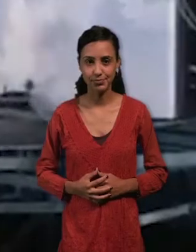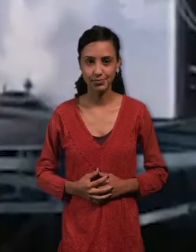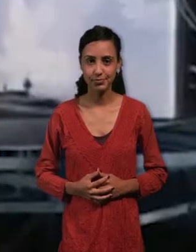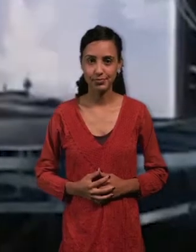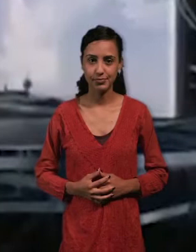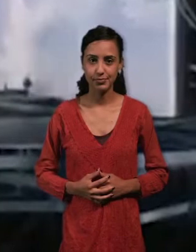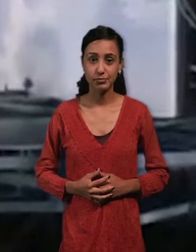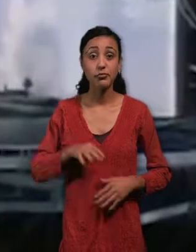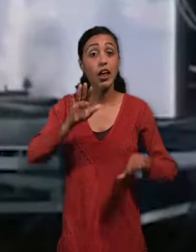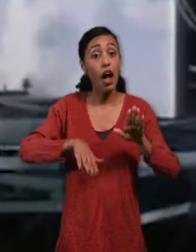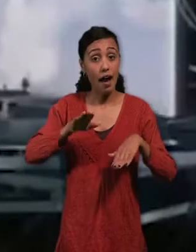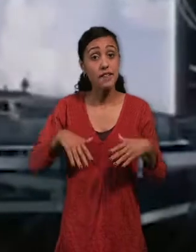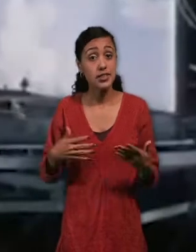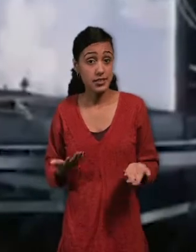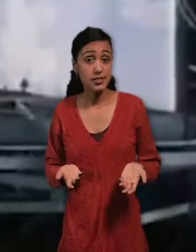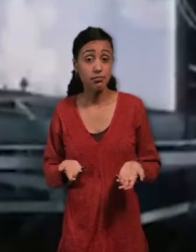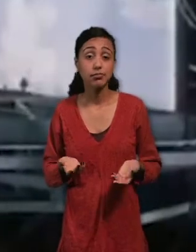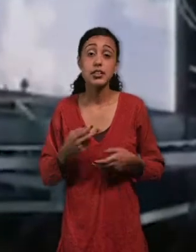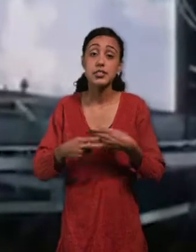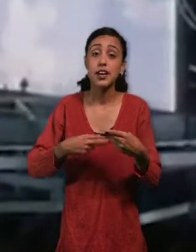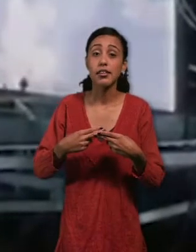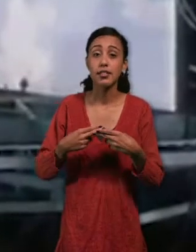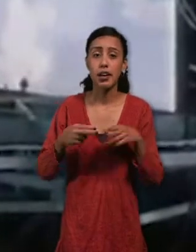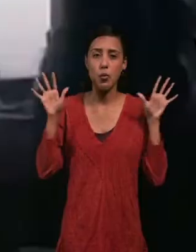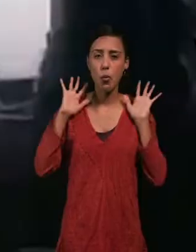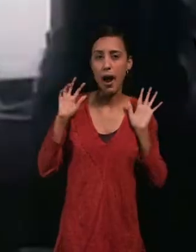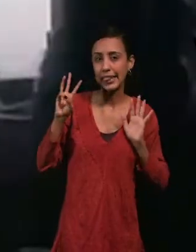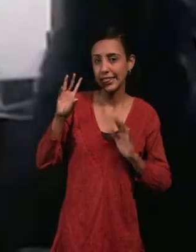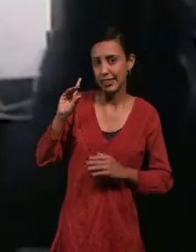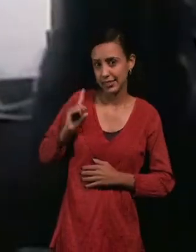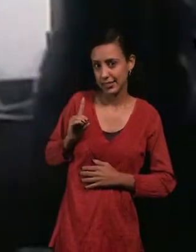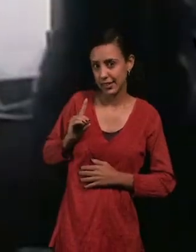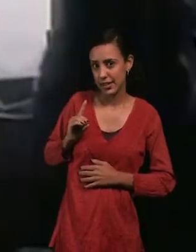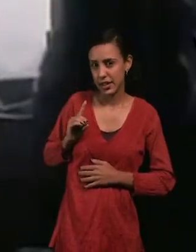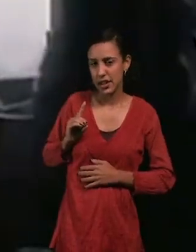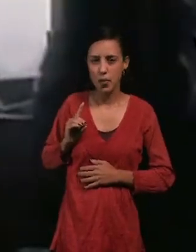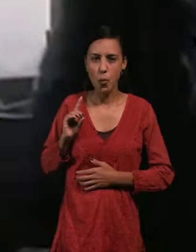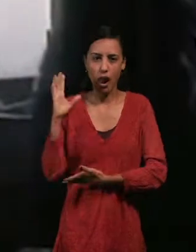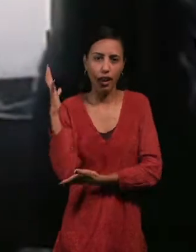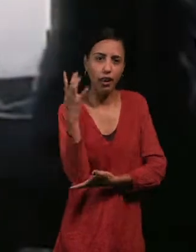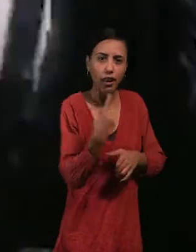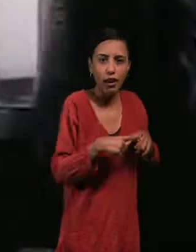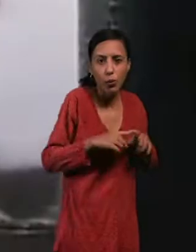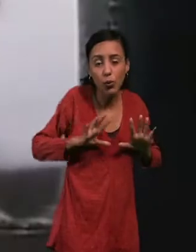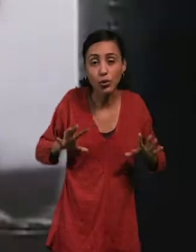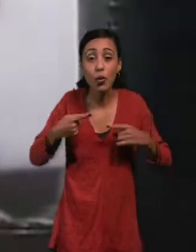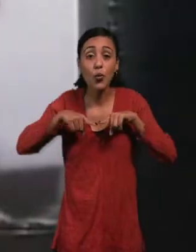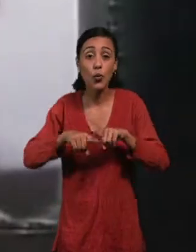En ocasiones, incluso, se realizaban escenografías tridimensionales, con maquetas, que se animaban junto al personaje